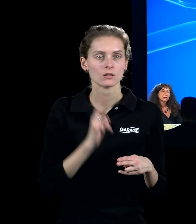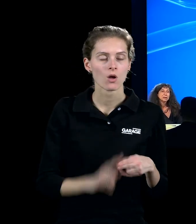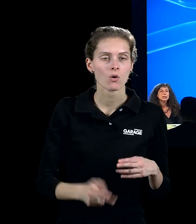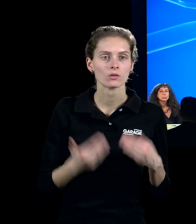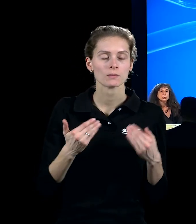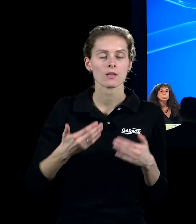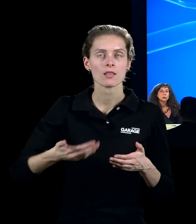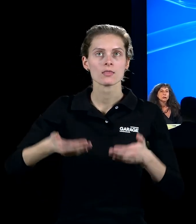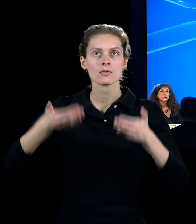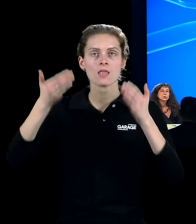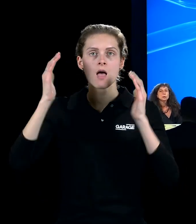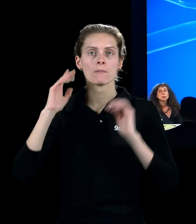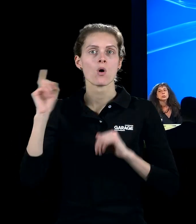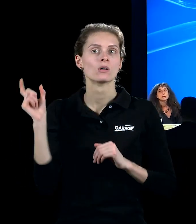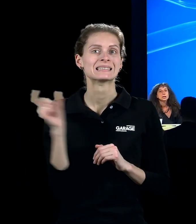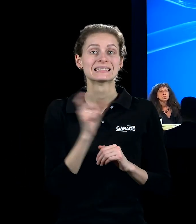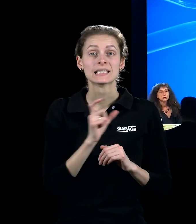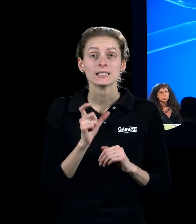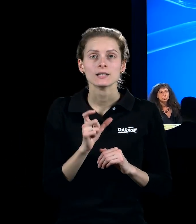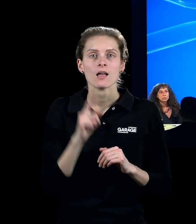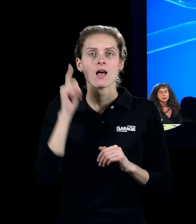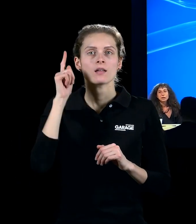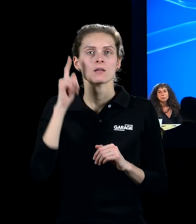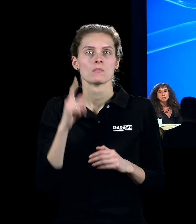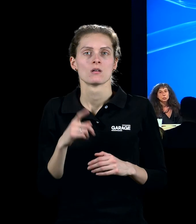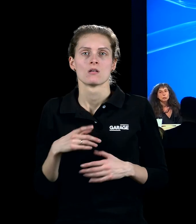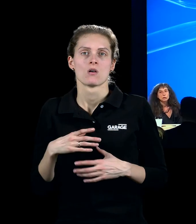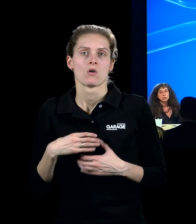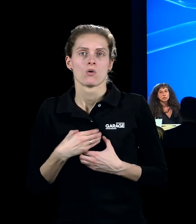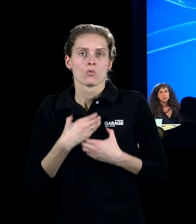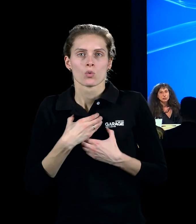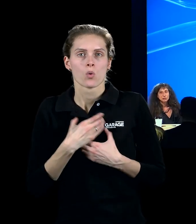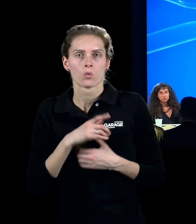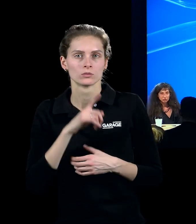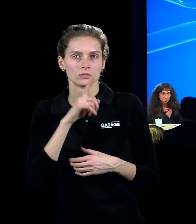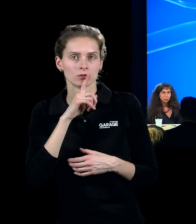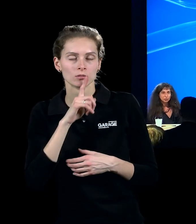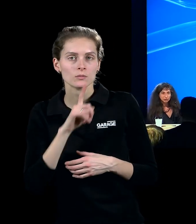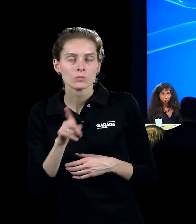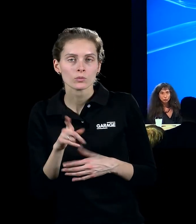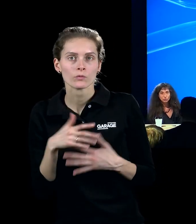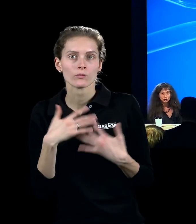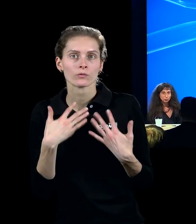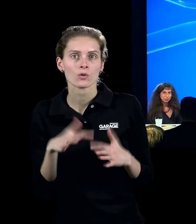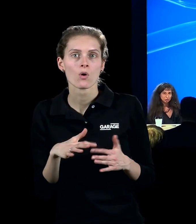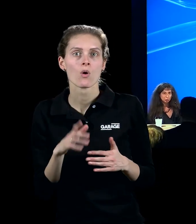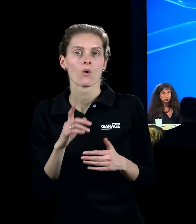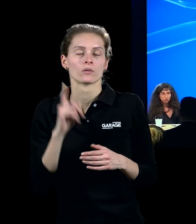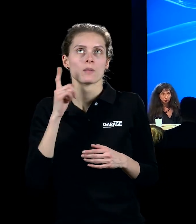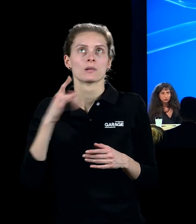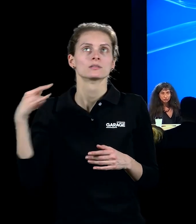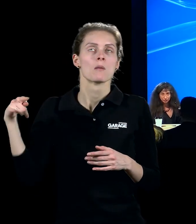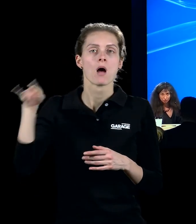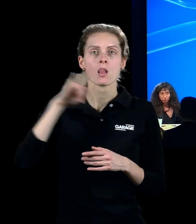небо синее, безоблачное, не несет угрозы, потому что во время войны небо это угроза, хорошо, когда темно, хорошо, когда